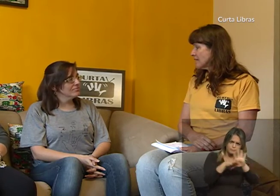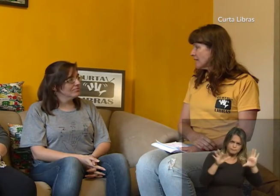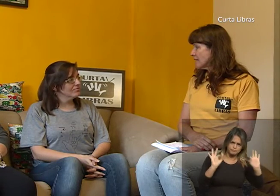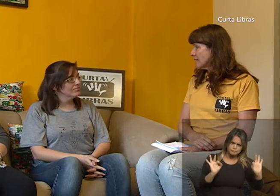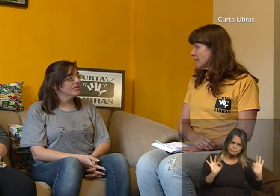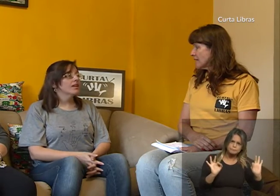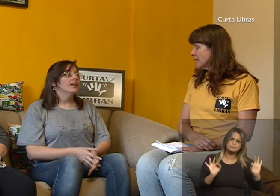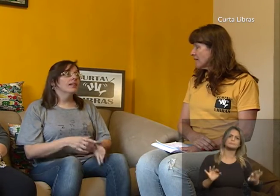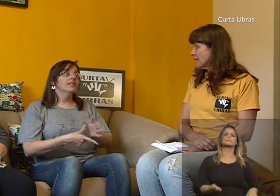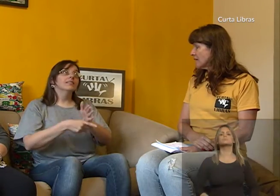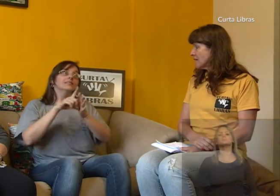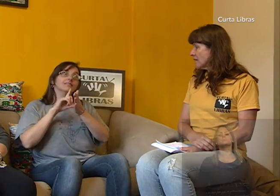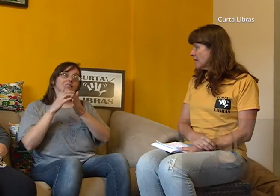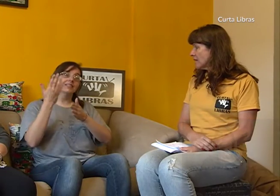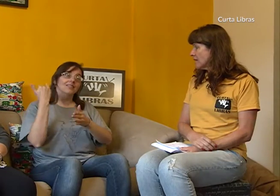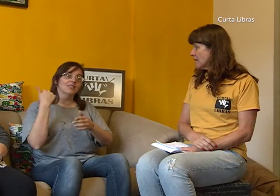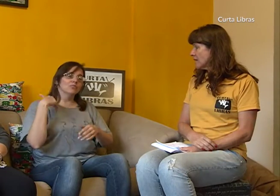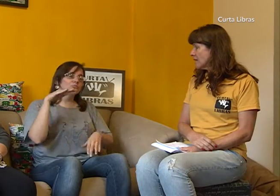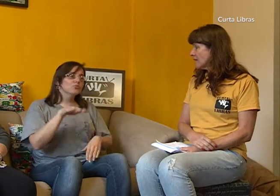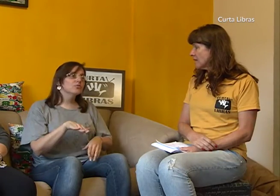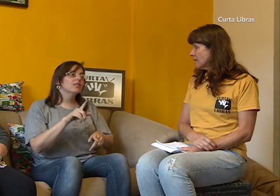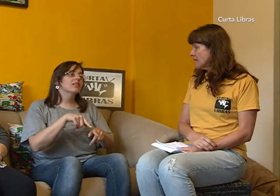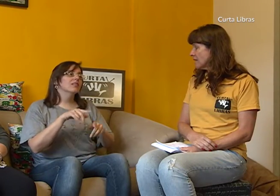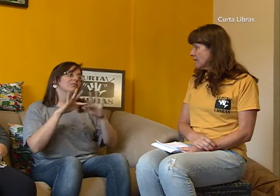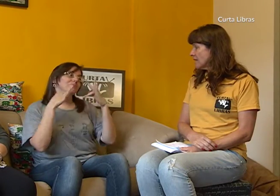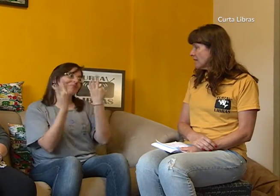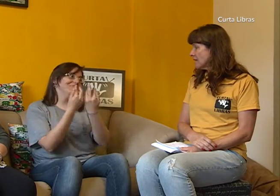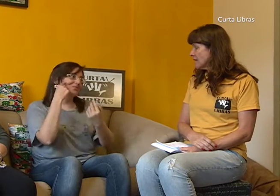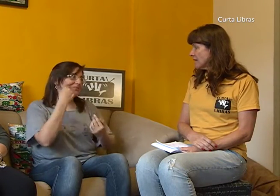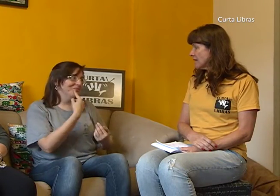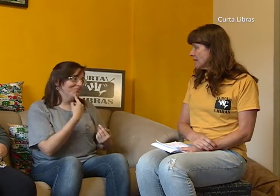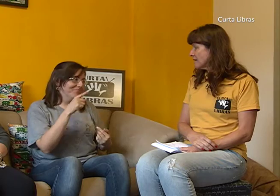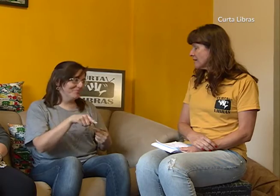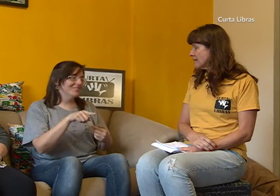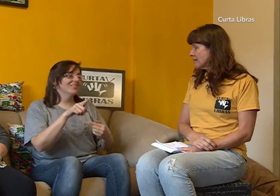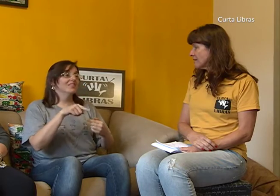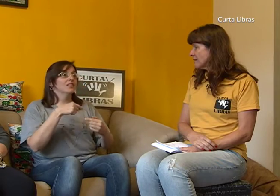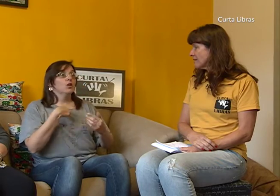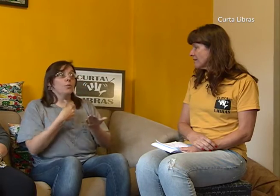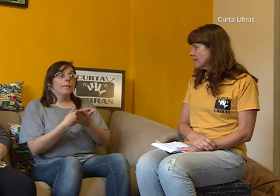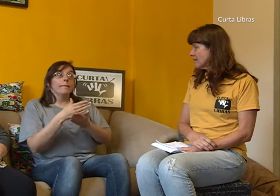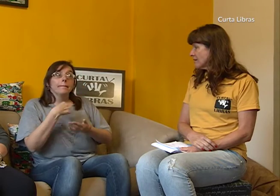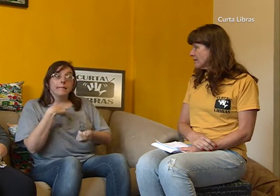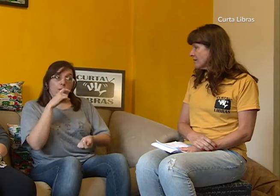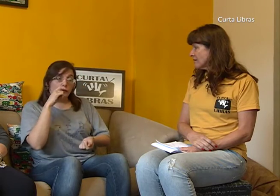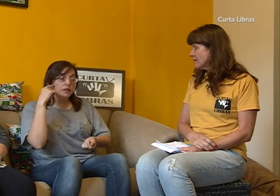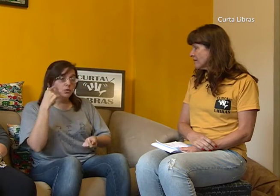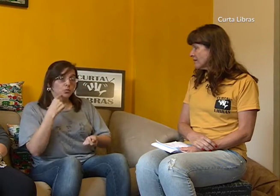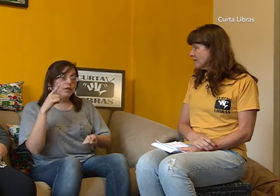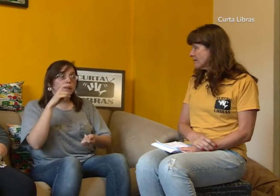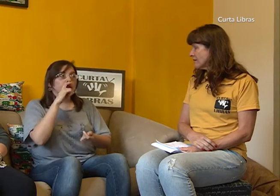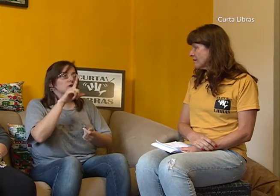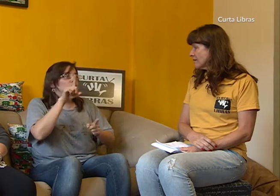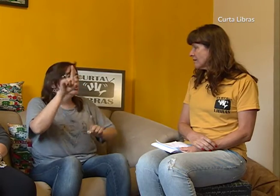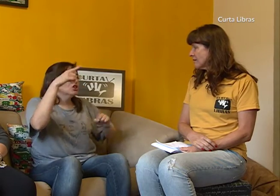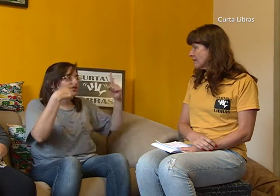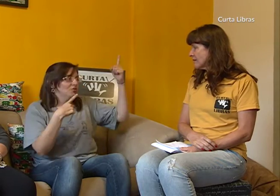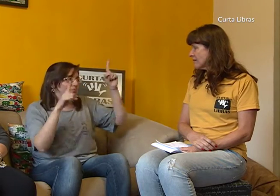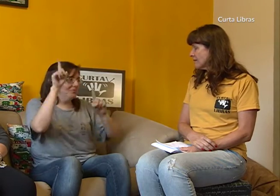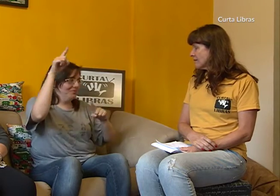Ah, isso foi há bastante tempo, quando eu ainda era criança. Na minha família tem alguns surdos. Meu pai é surdo, mas usava apenas gestos para se